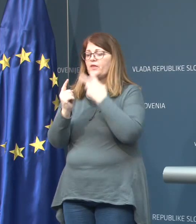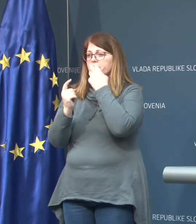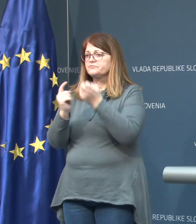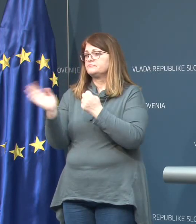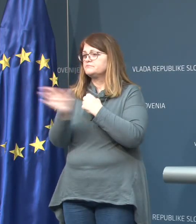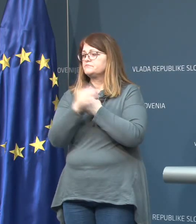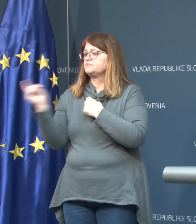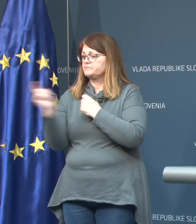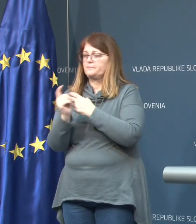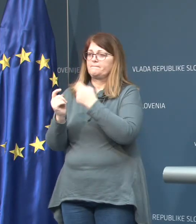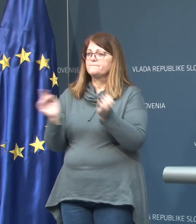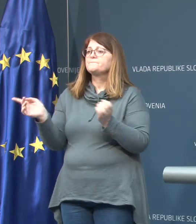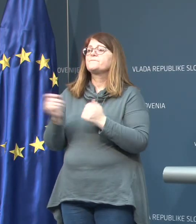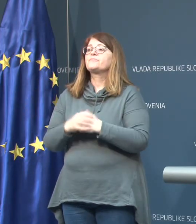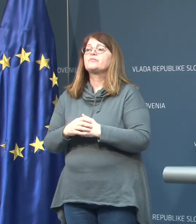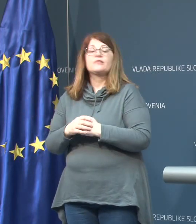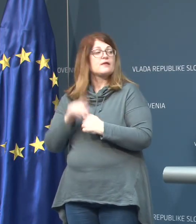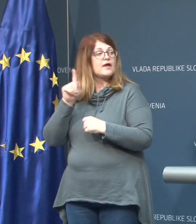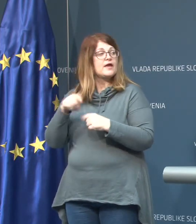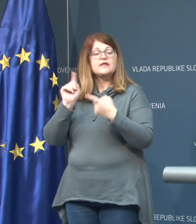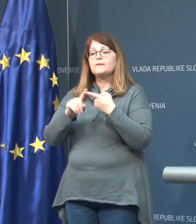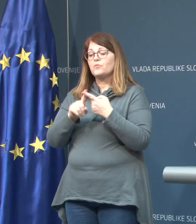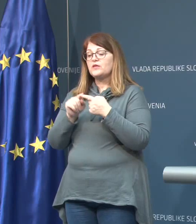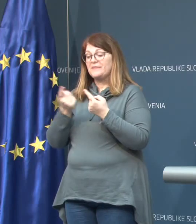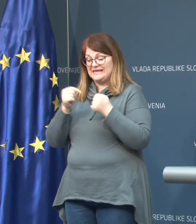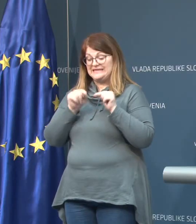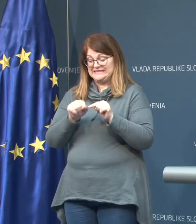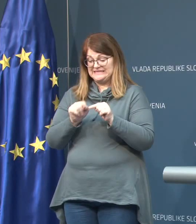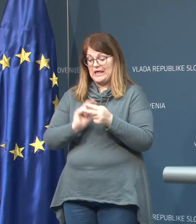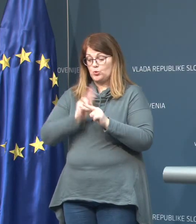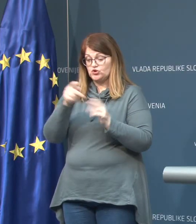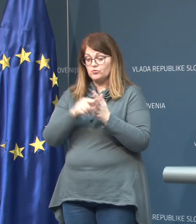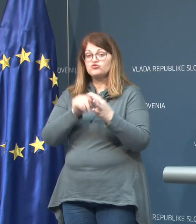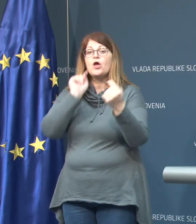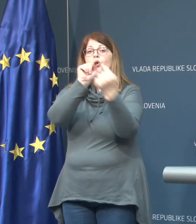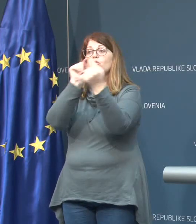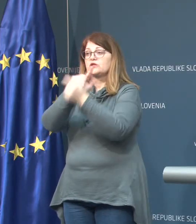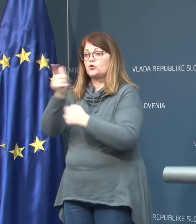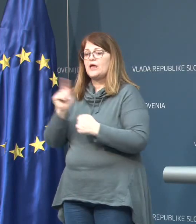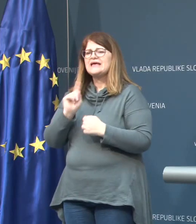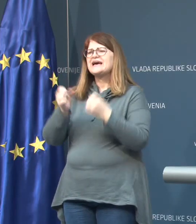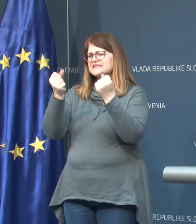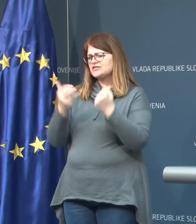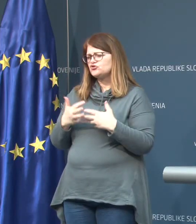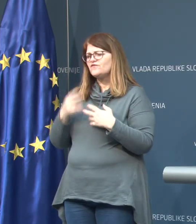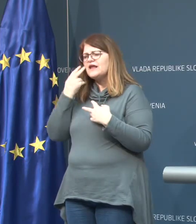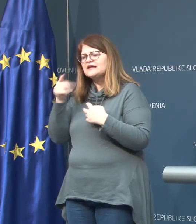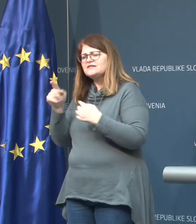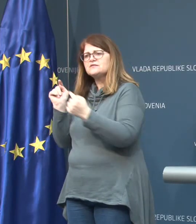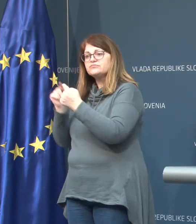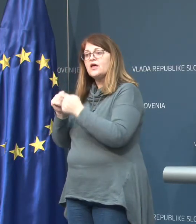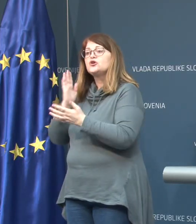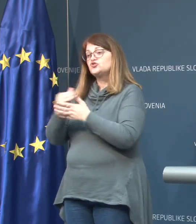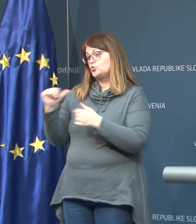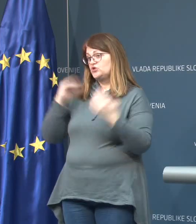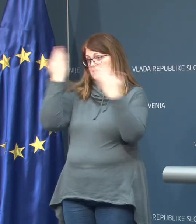takega pacijenta, pokliče v stopno točko in potem v stopne točke kontaktirajo. Kar se števila kontaktov tiče, morate vedeti, da so